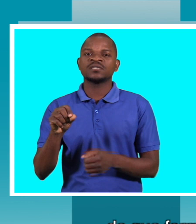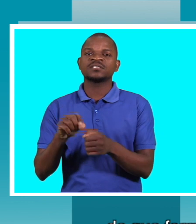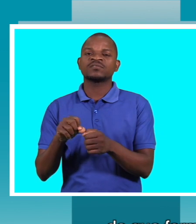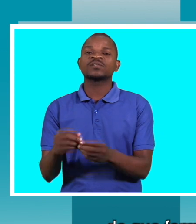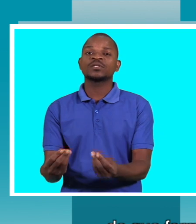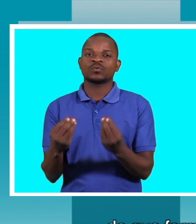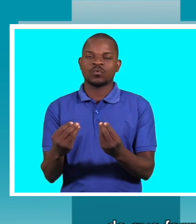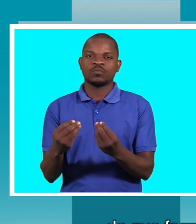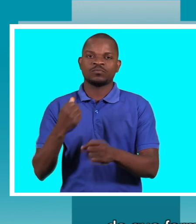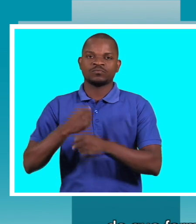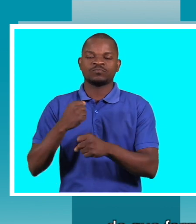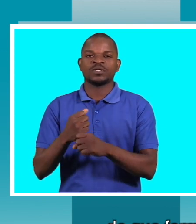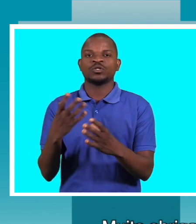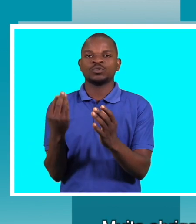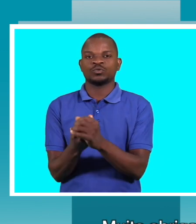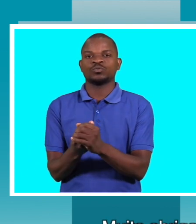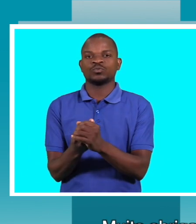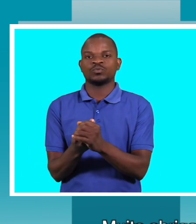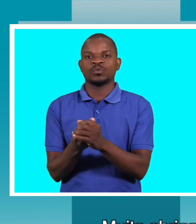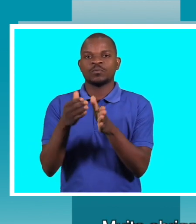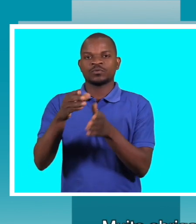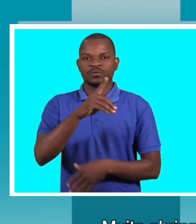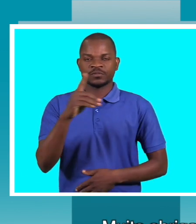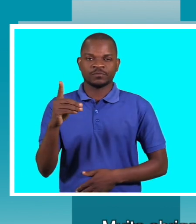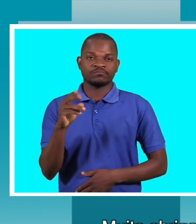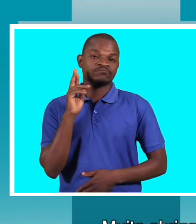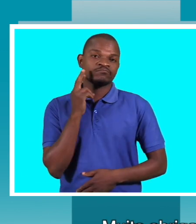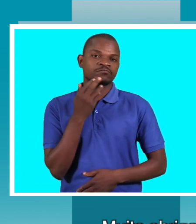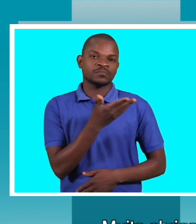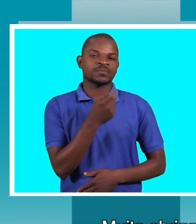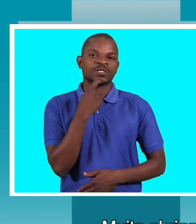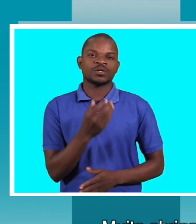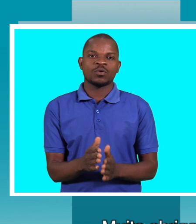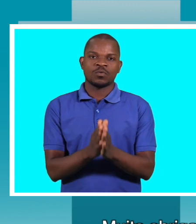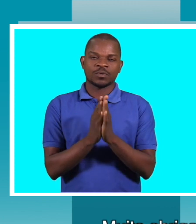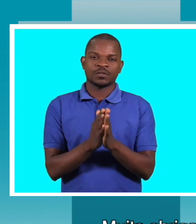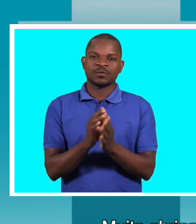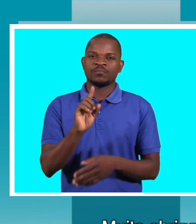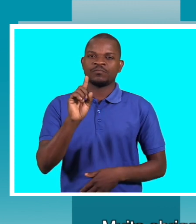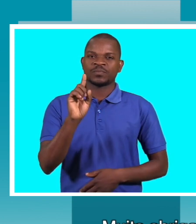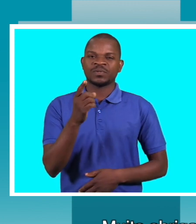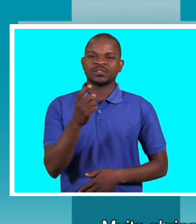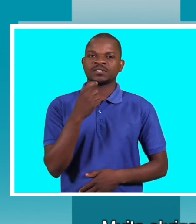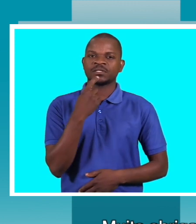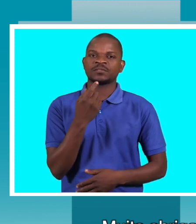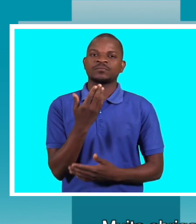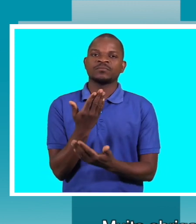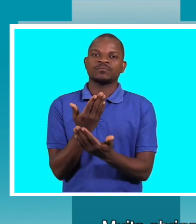trabalhado com esta camada social? Muito obrigado. Em primeiro lugar, sem fugir do protocolo, queria saudar e agradecer.